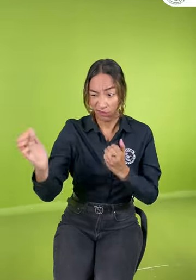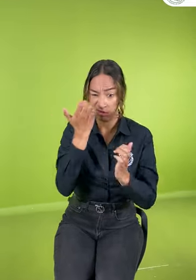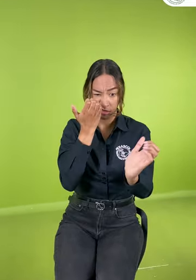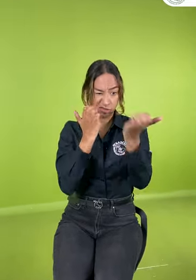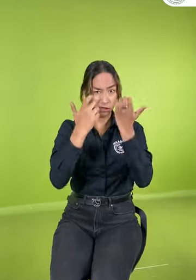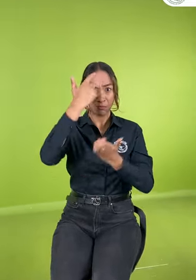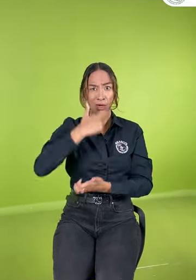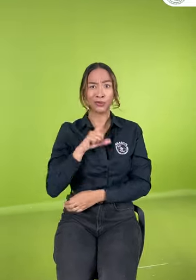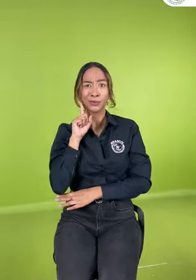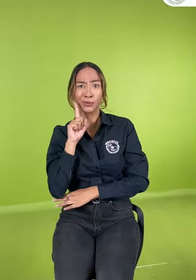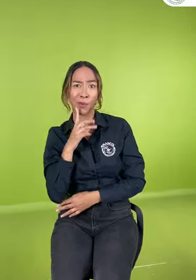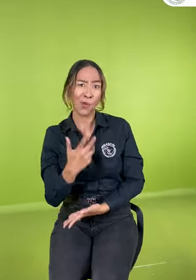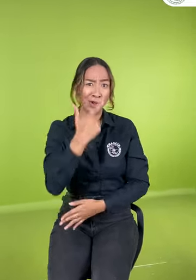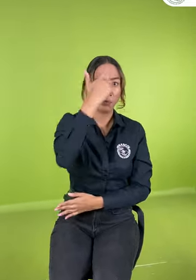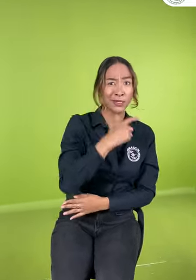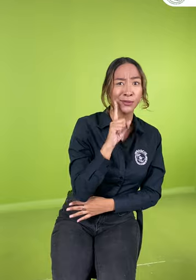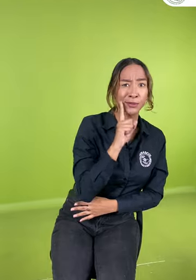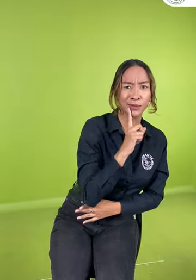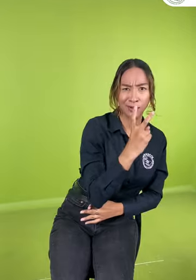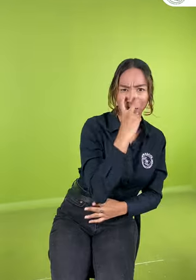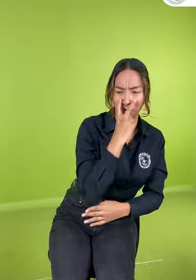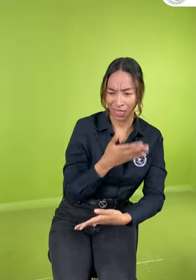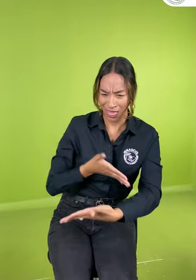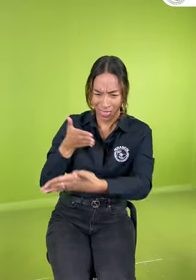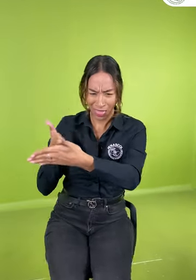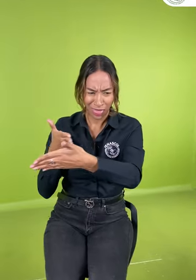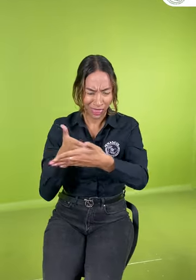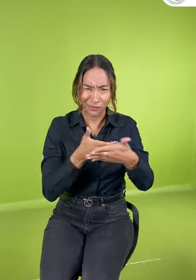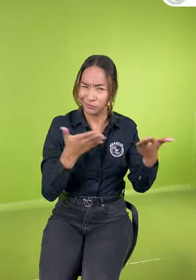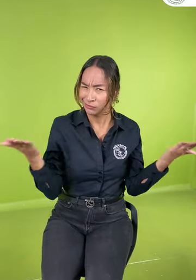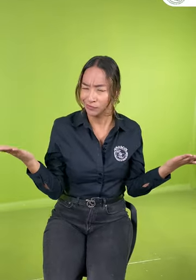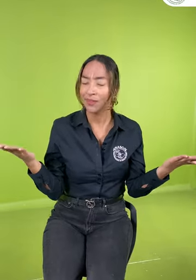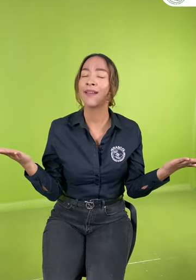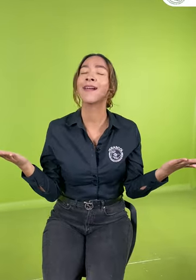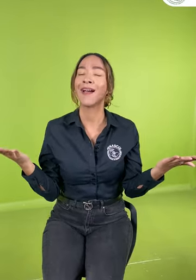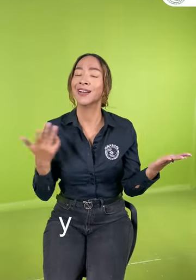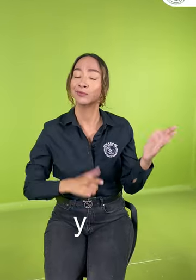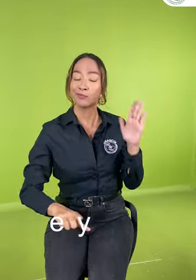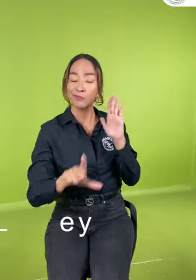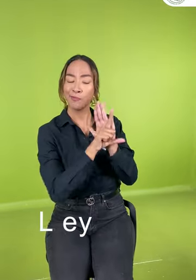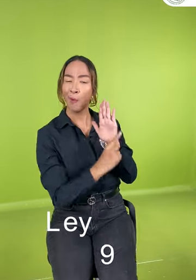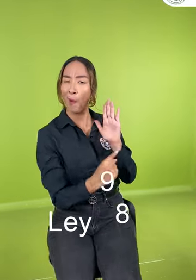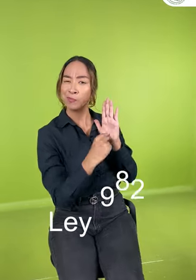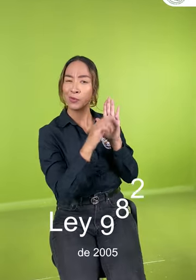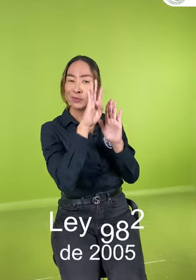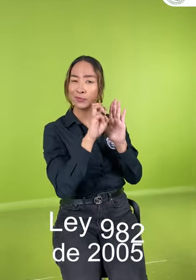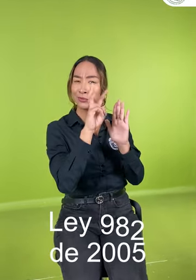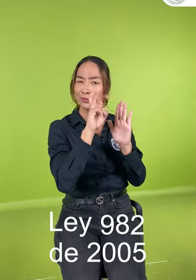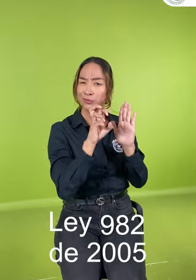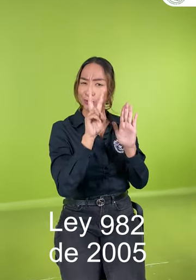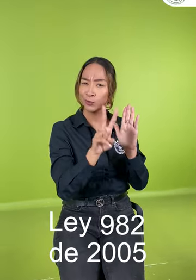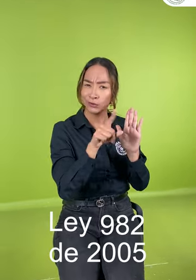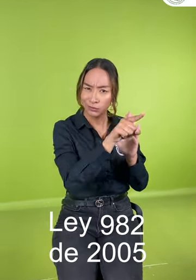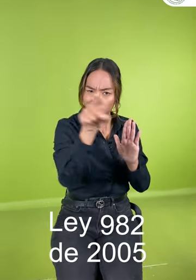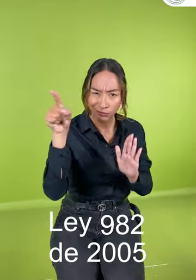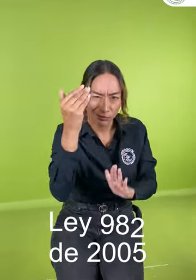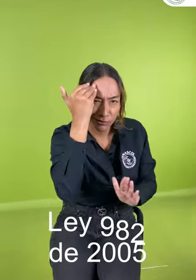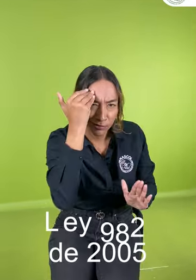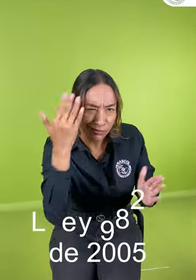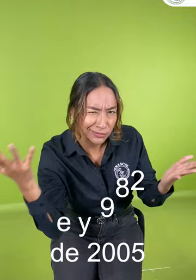Hay barreras y discriminación en el entorno. Por eso es que hablaremos hoy de la Ley 982. ¿Ya la conoces? Esta ley se realizó y